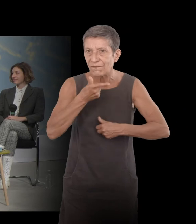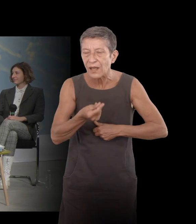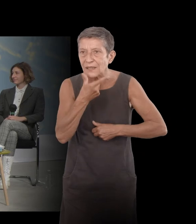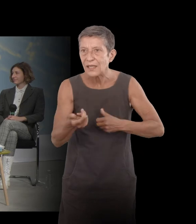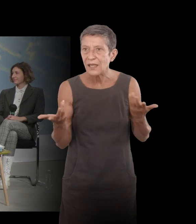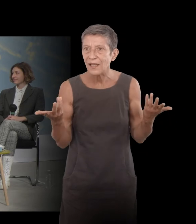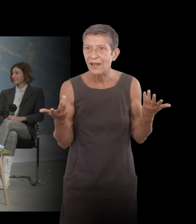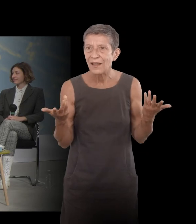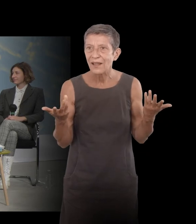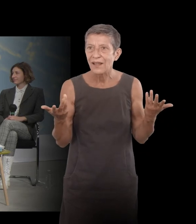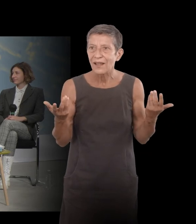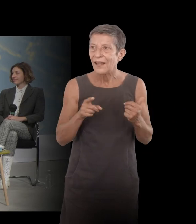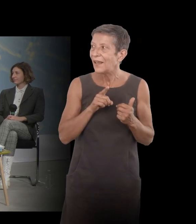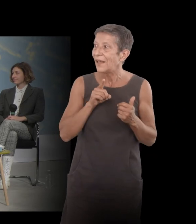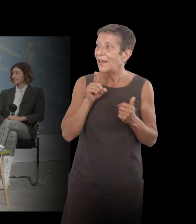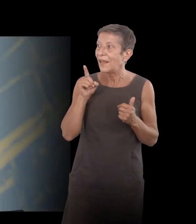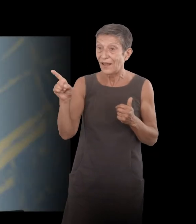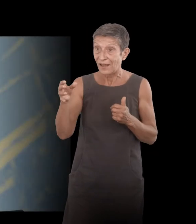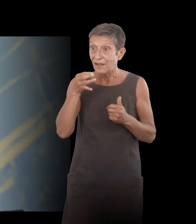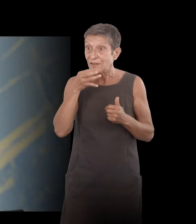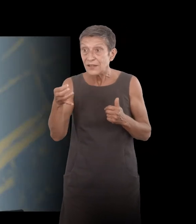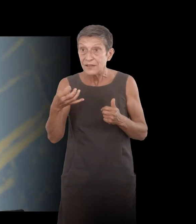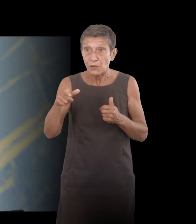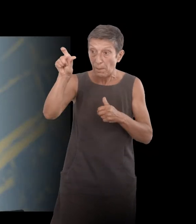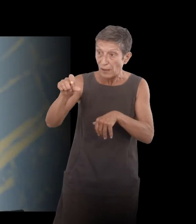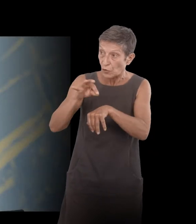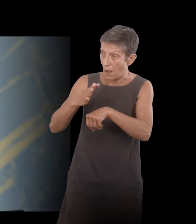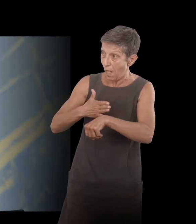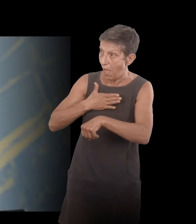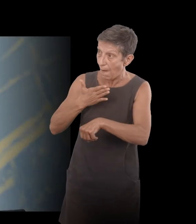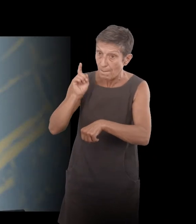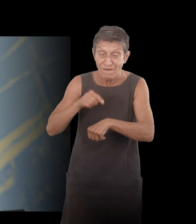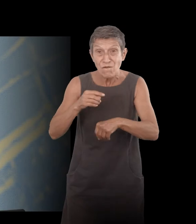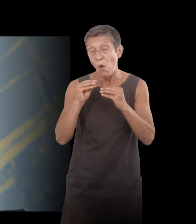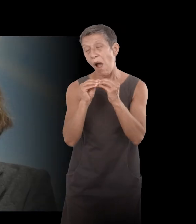il faut beaucoup d'amour pour aimer quelqu'un de malade. Et c'est tellement vrai, tellement juste.